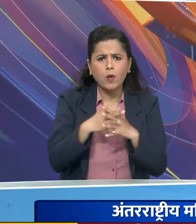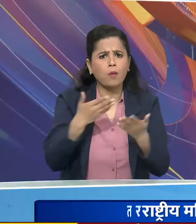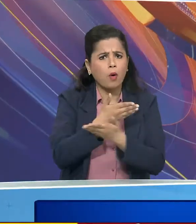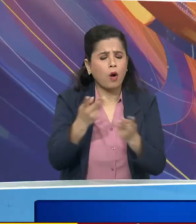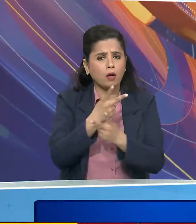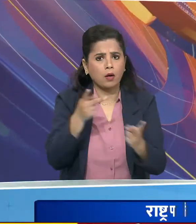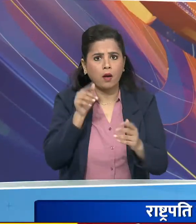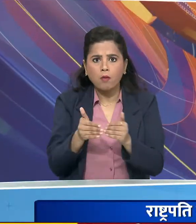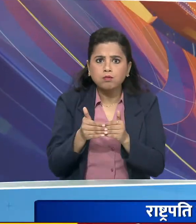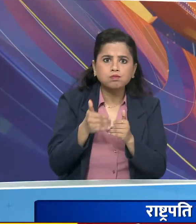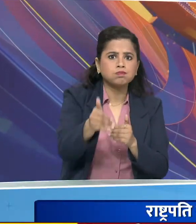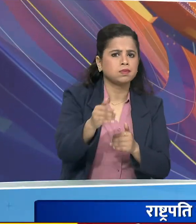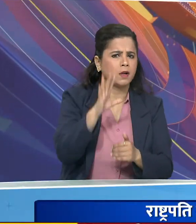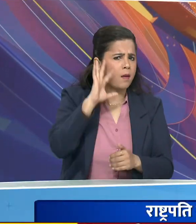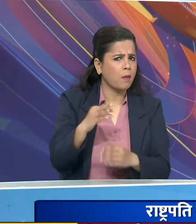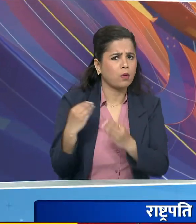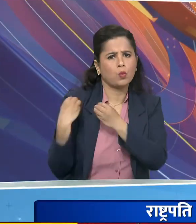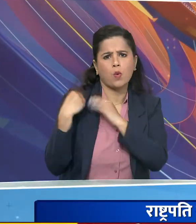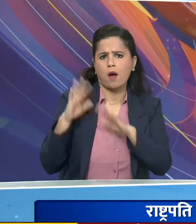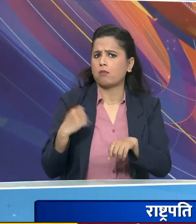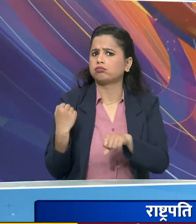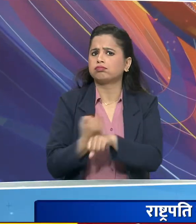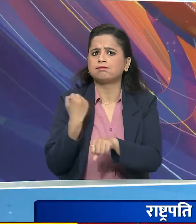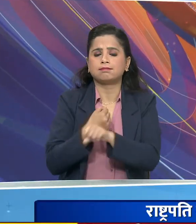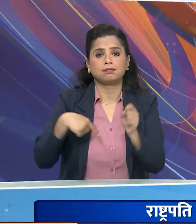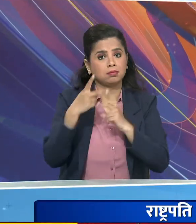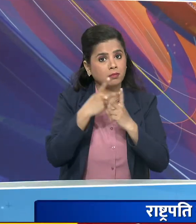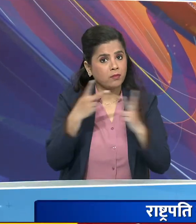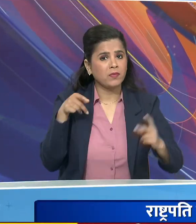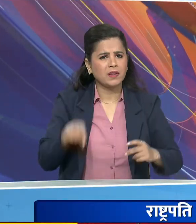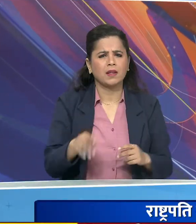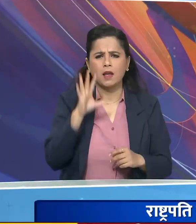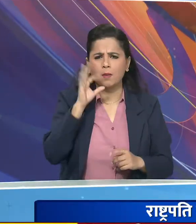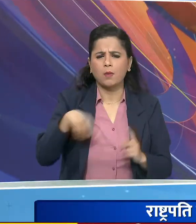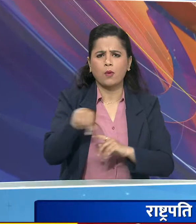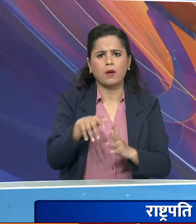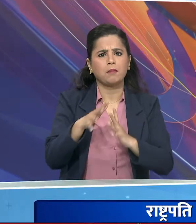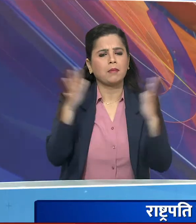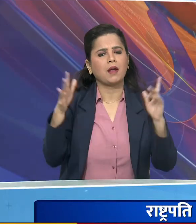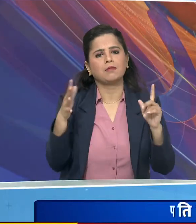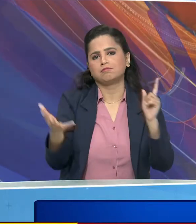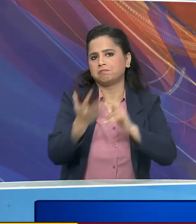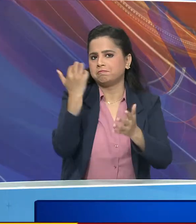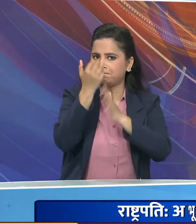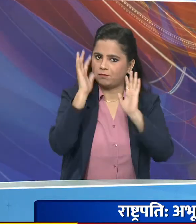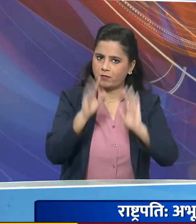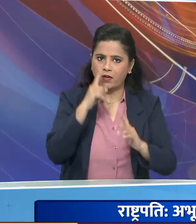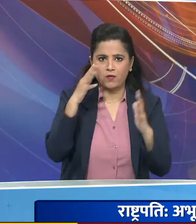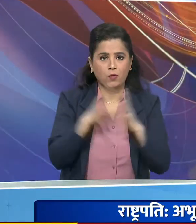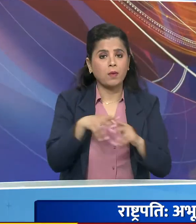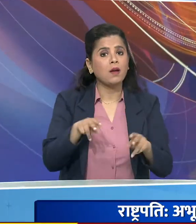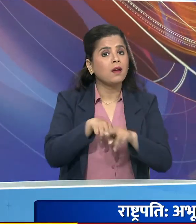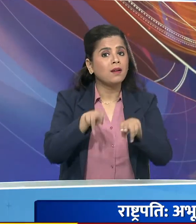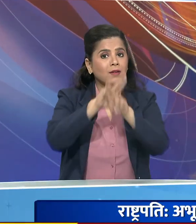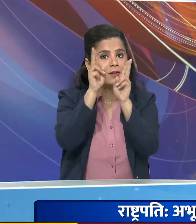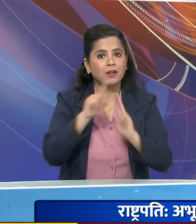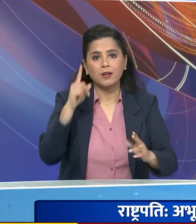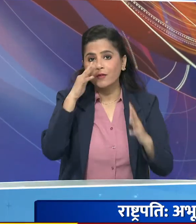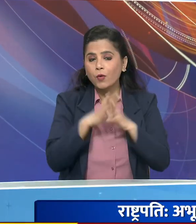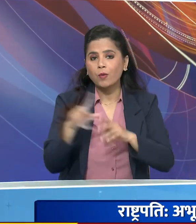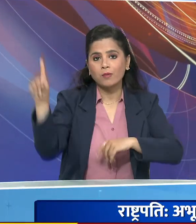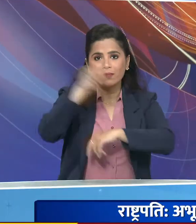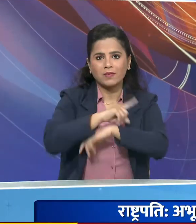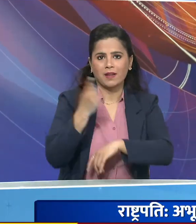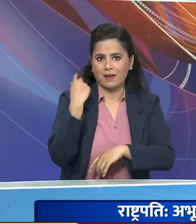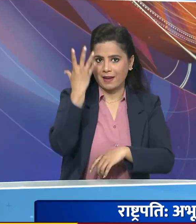एक्षेत्र में अग्रणी और महत्वपूर्ण भूमिका निभाने के साथ अभूत पूर कीर्ती मान स्थापित कर रही है अंतराश्च्रे महिला दिवस के पूर्फ संध्या पर